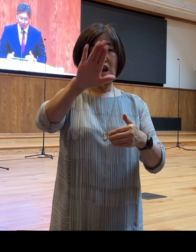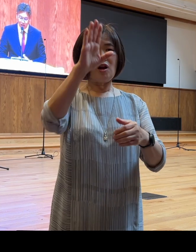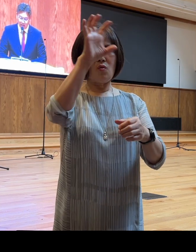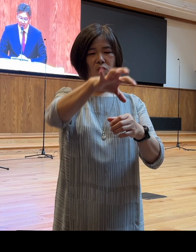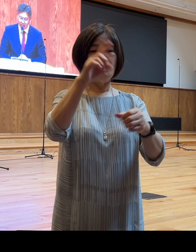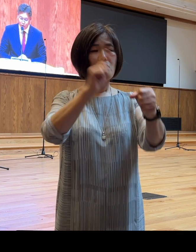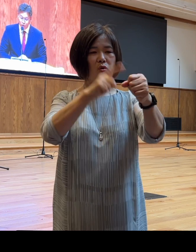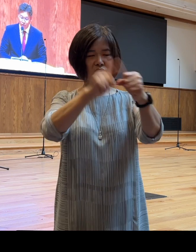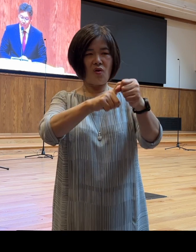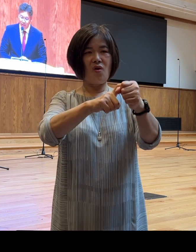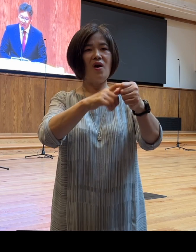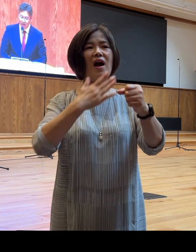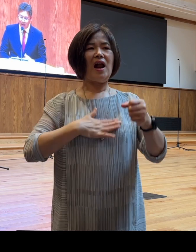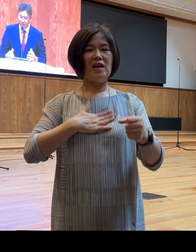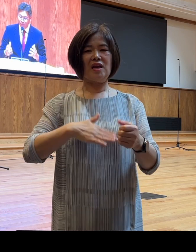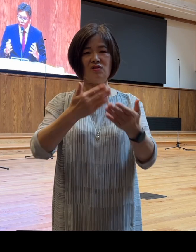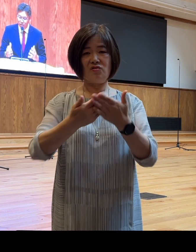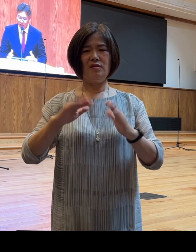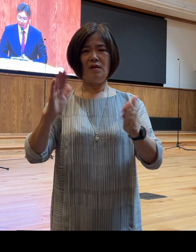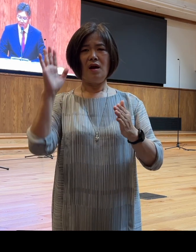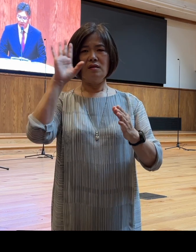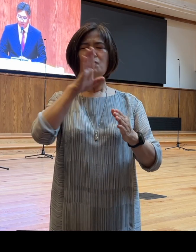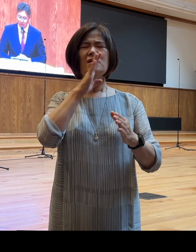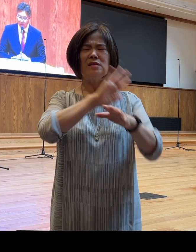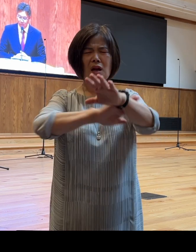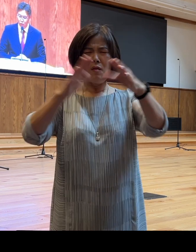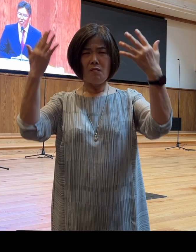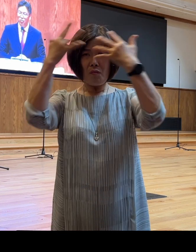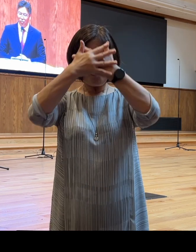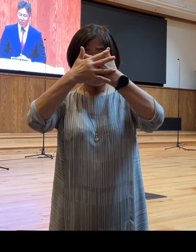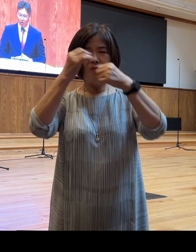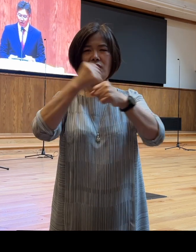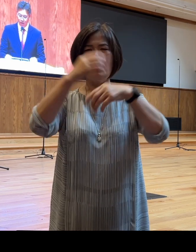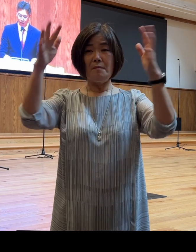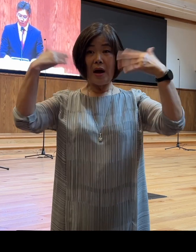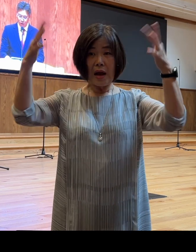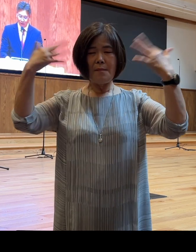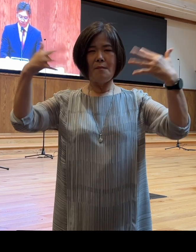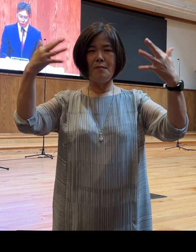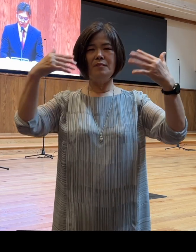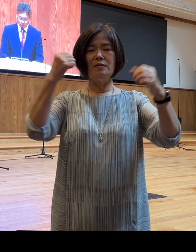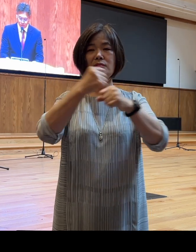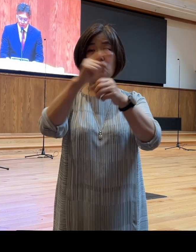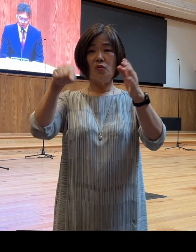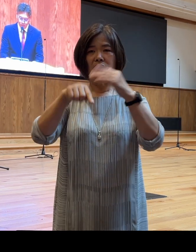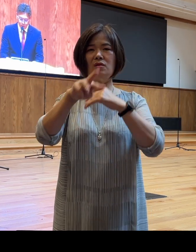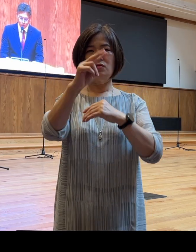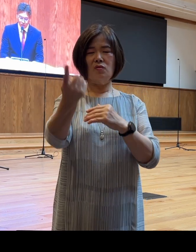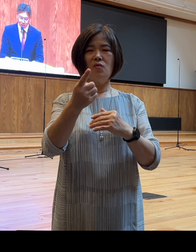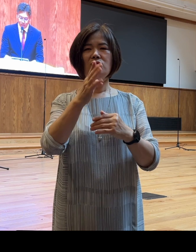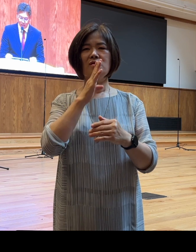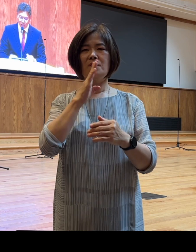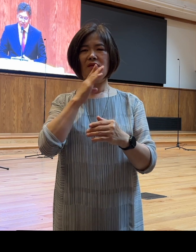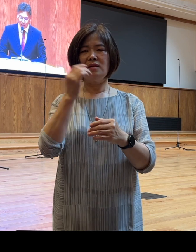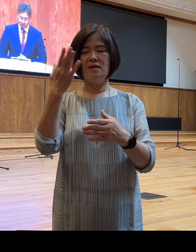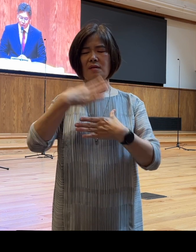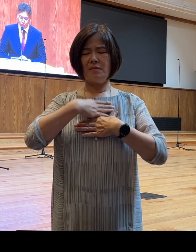알게 해줄 것입니다 앞이 보이지 않는 비바람 속에서도 모래바람 속에서도 평정심을 잃지 않을 수 있는